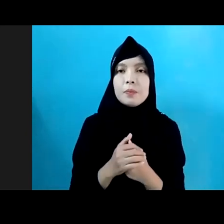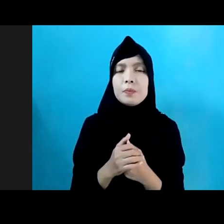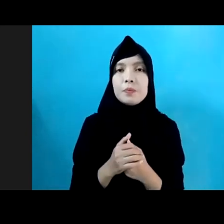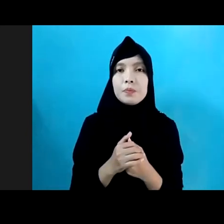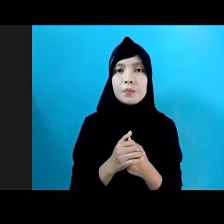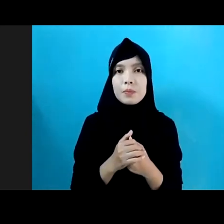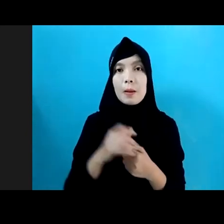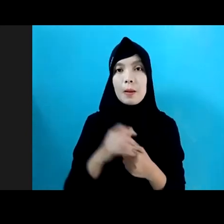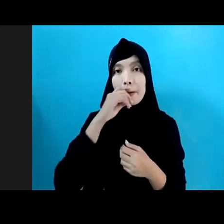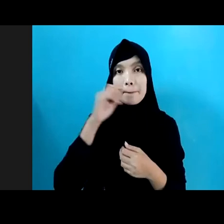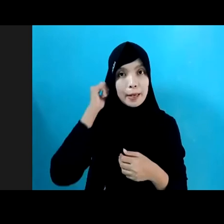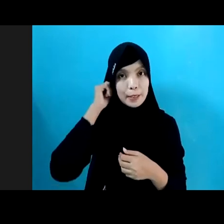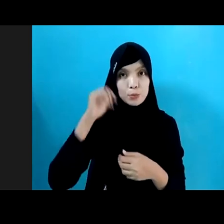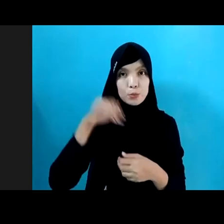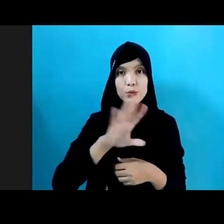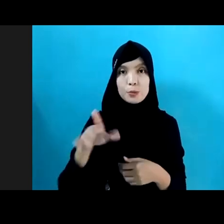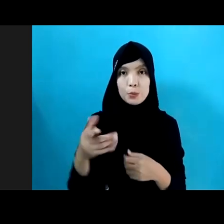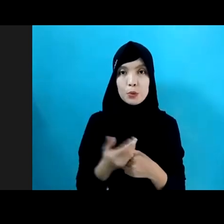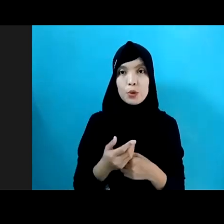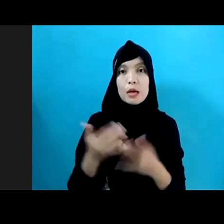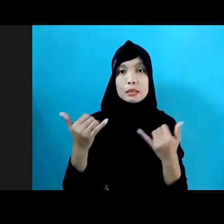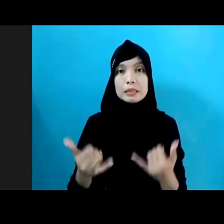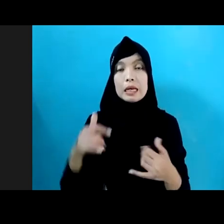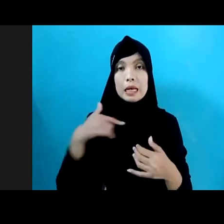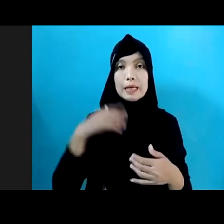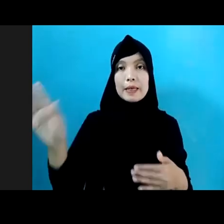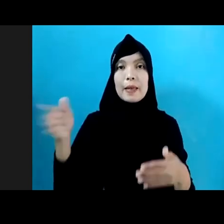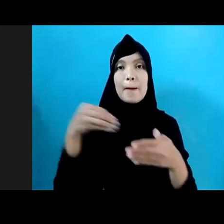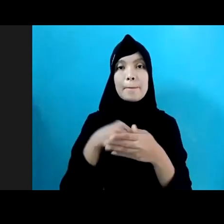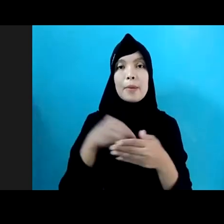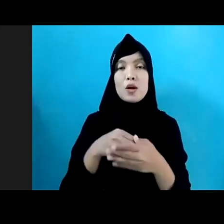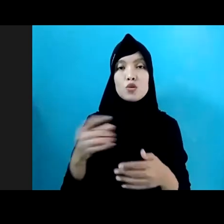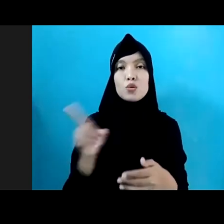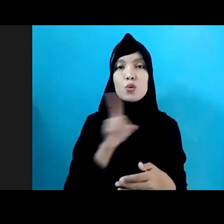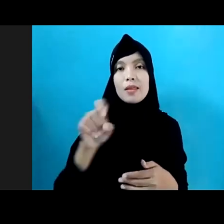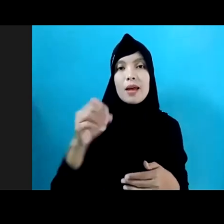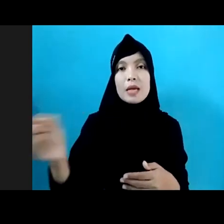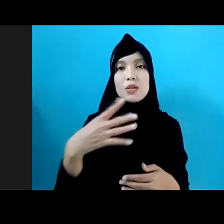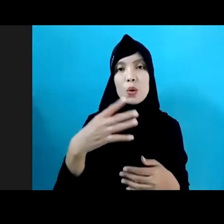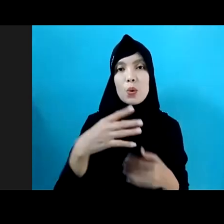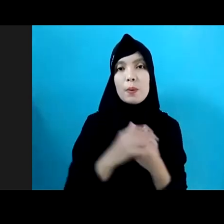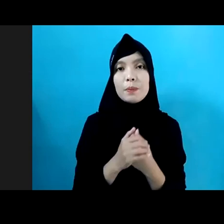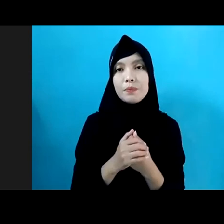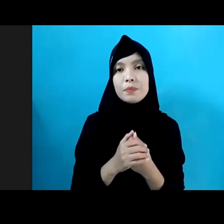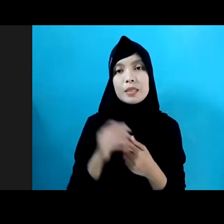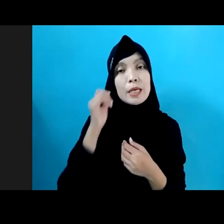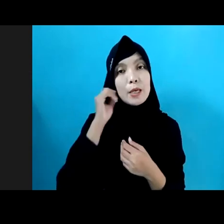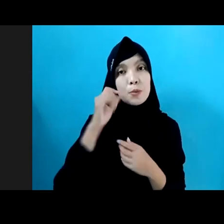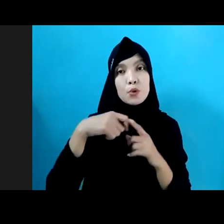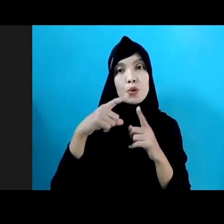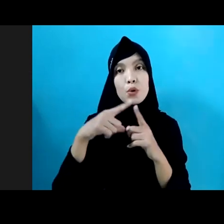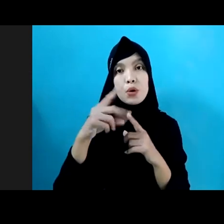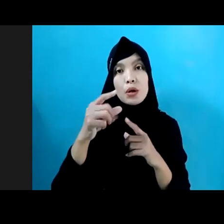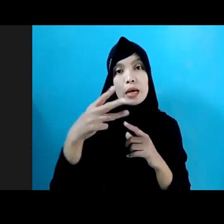Bapak, Ibu, sekalian kita sekarang masuk ke sesi tanya-jawab. Ibu Karen, Ibu Kanya, dan Bang